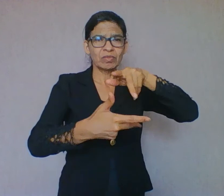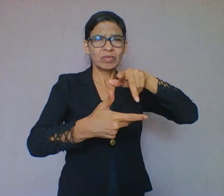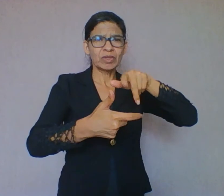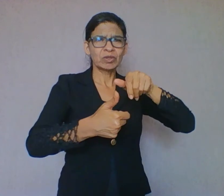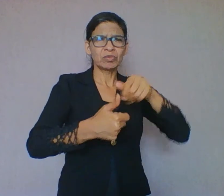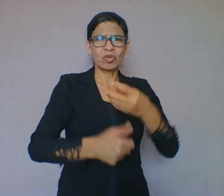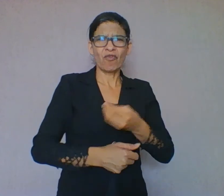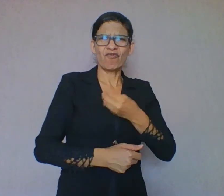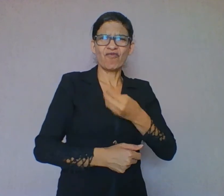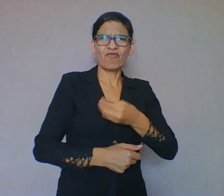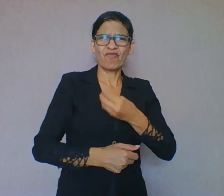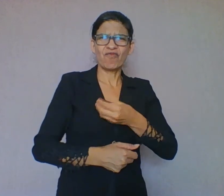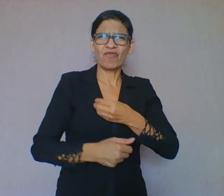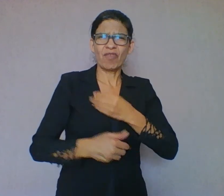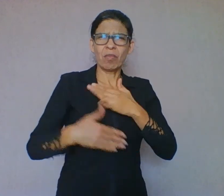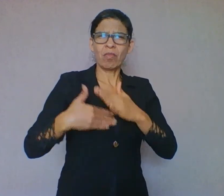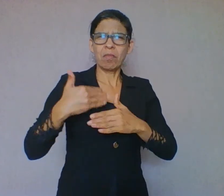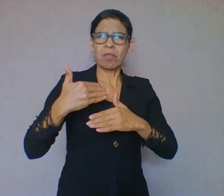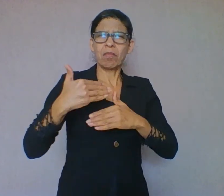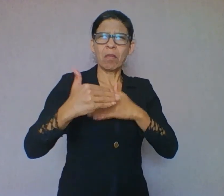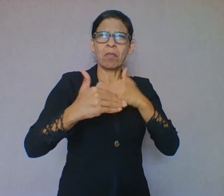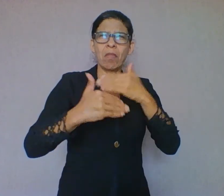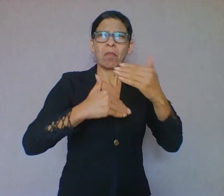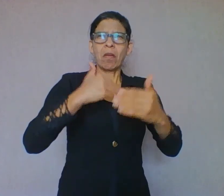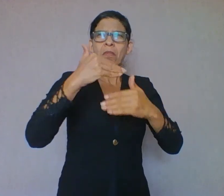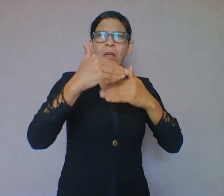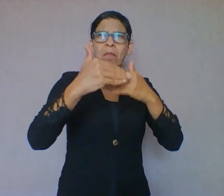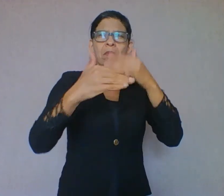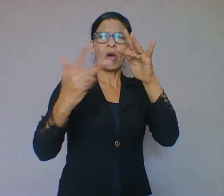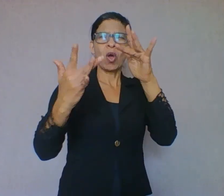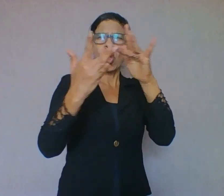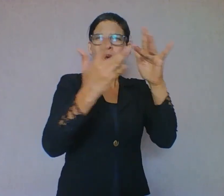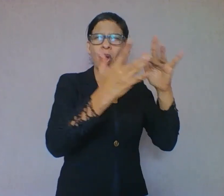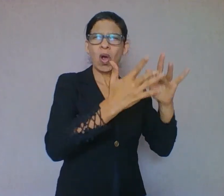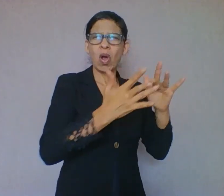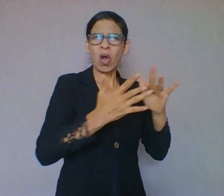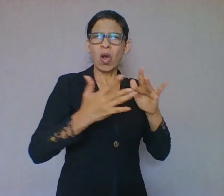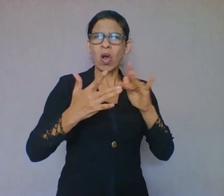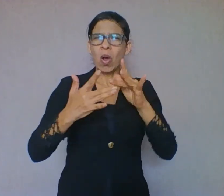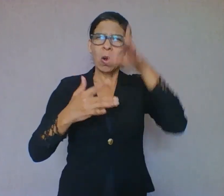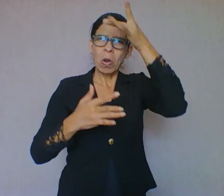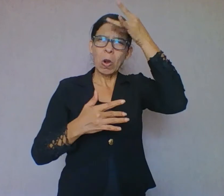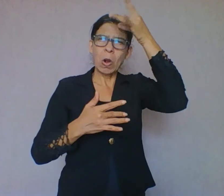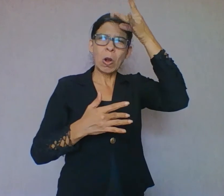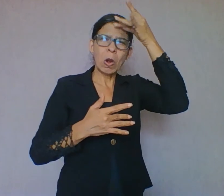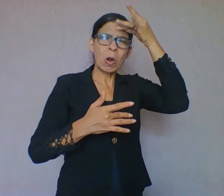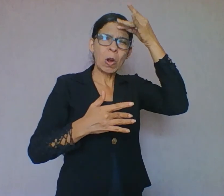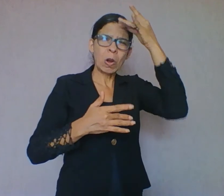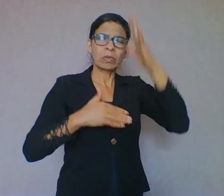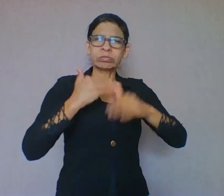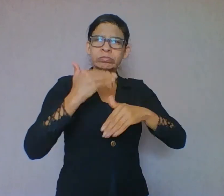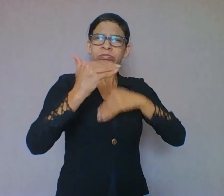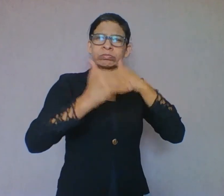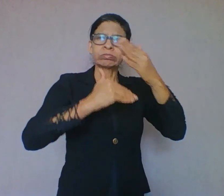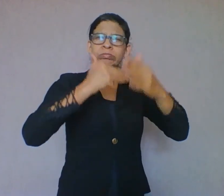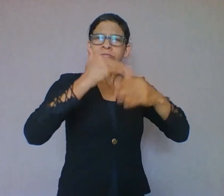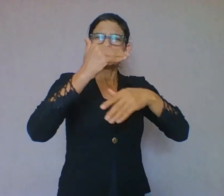com o mundo que nos cerca e experienciando fatos diversificados e que eles vão sendo armazenados na memória.